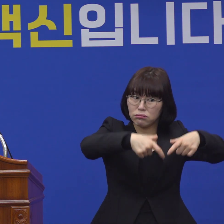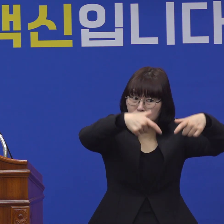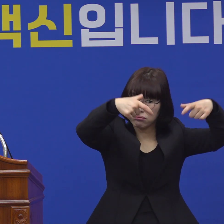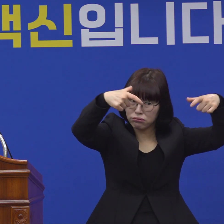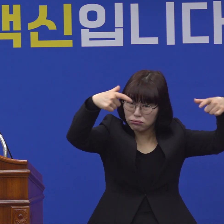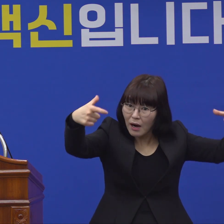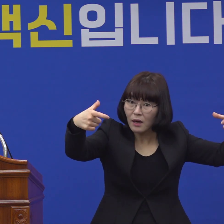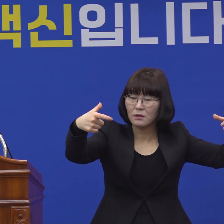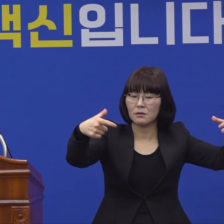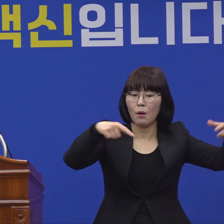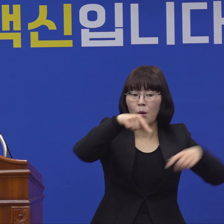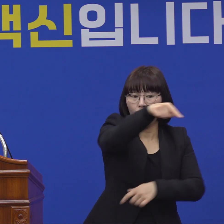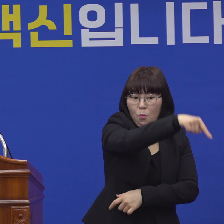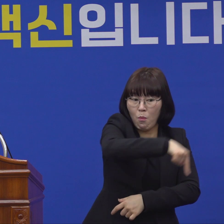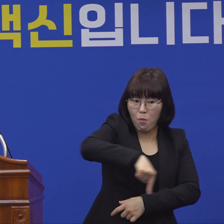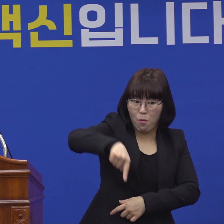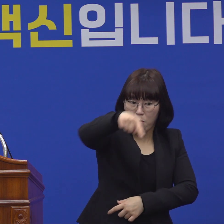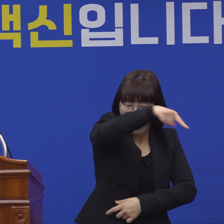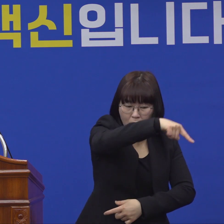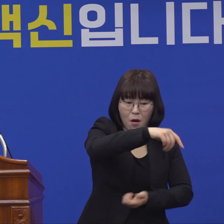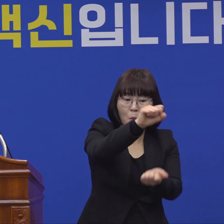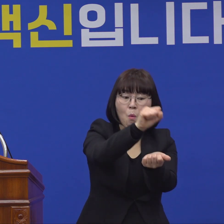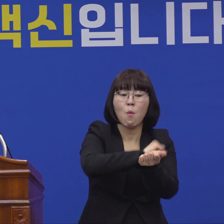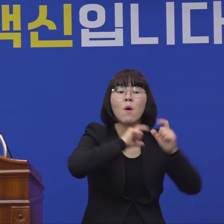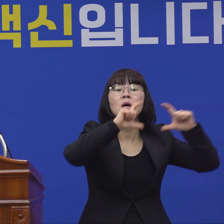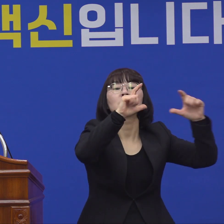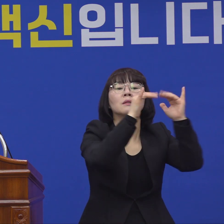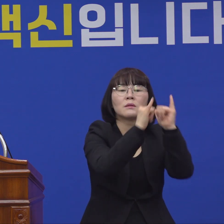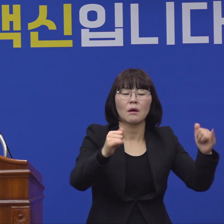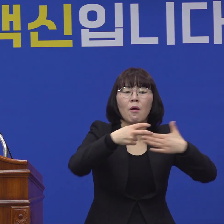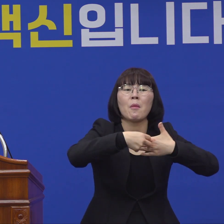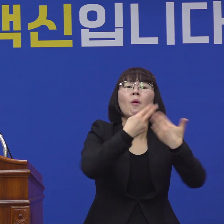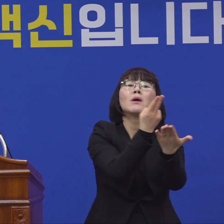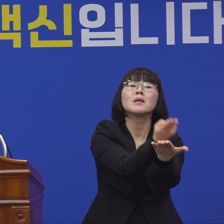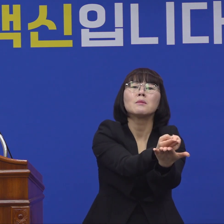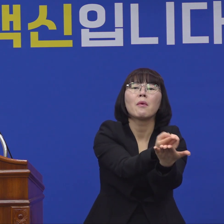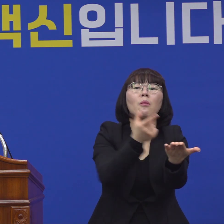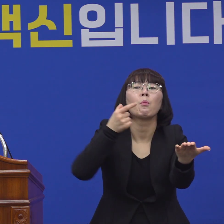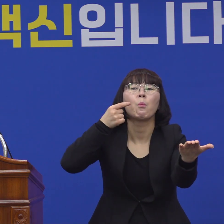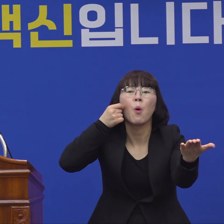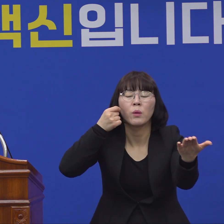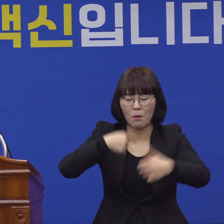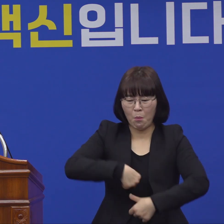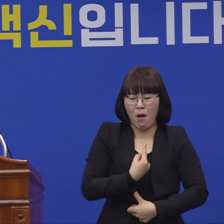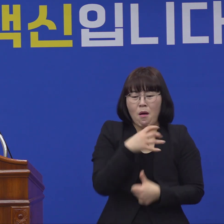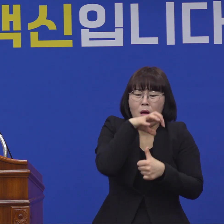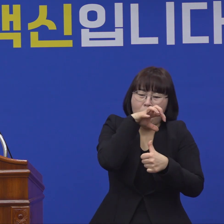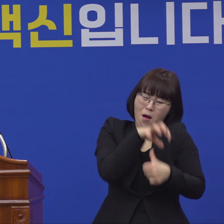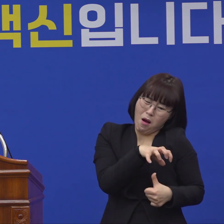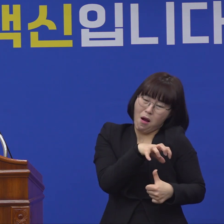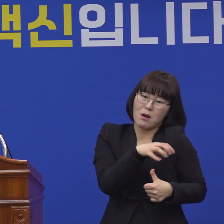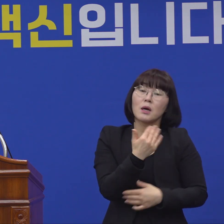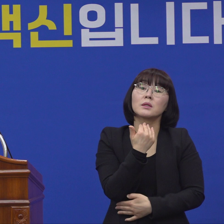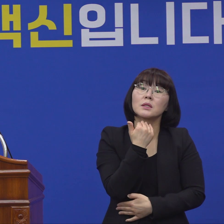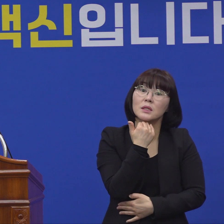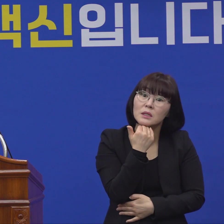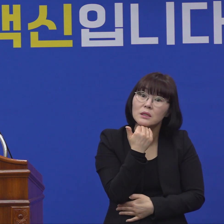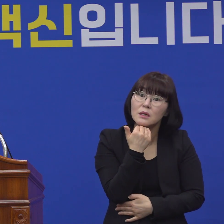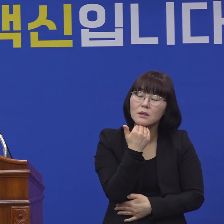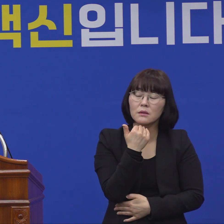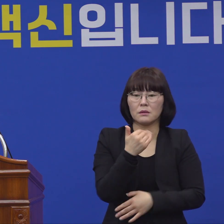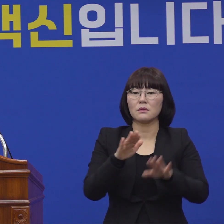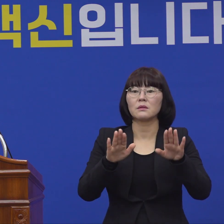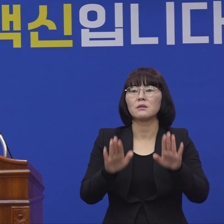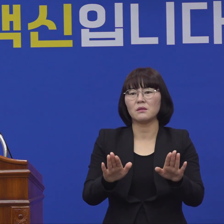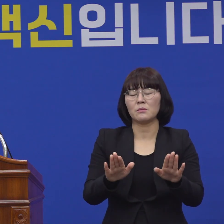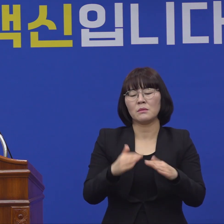맞춰서 굉장히 많은 확진자들이 병원으로 가지 못하는 상황도 발생했습니다. 그래서 또 많은 분들이 댁에서